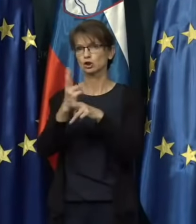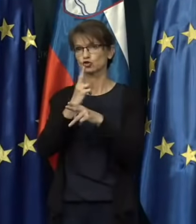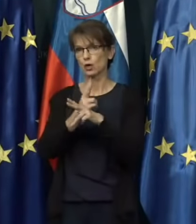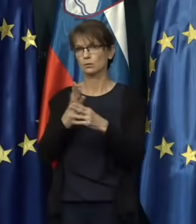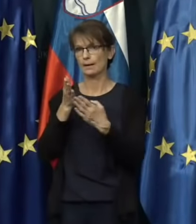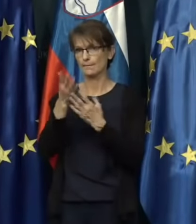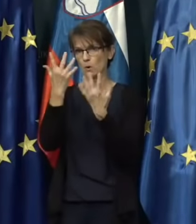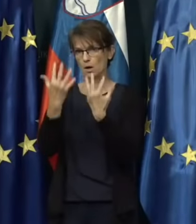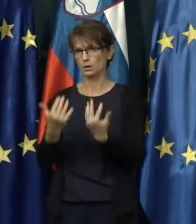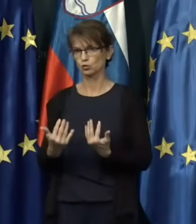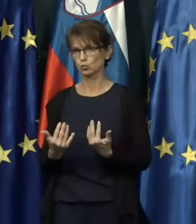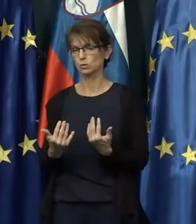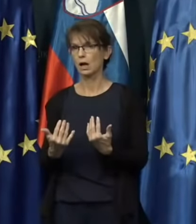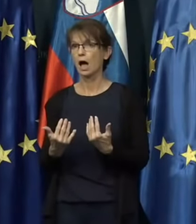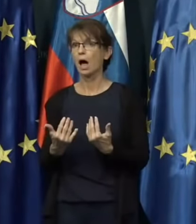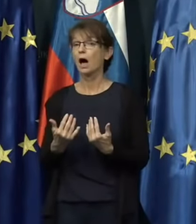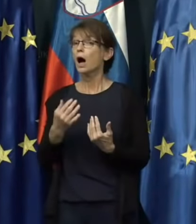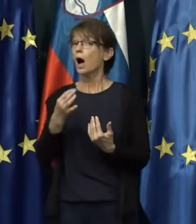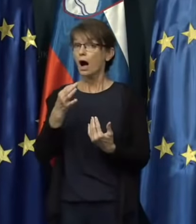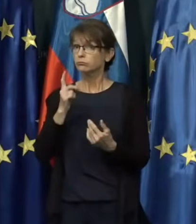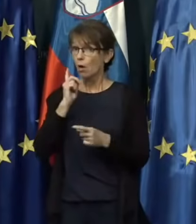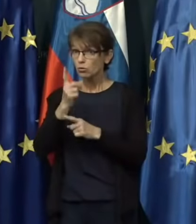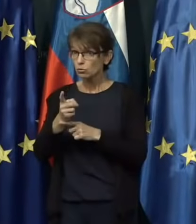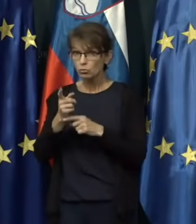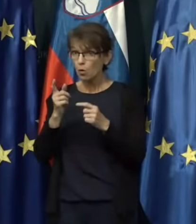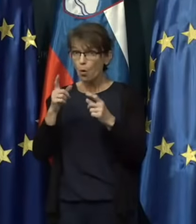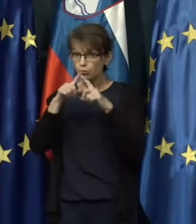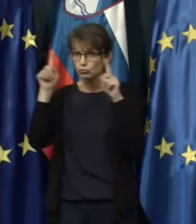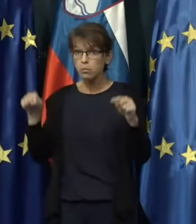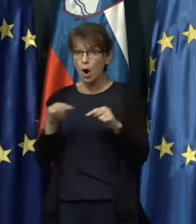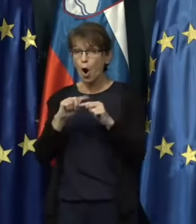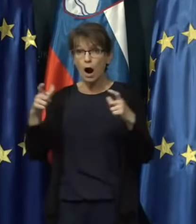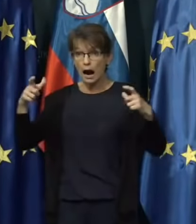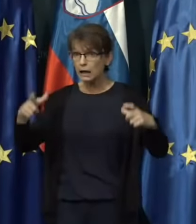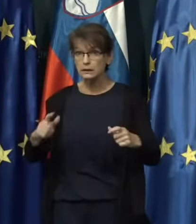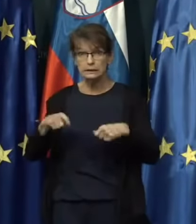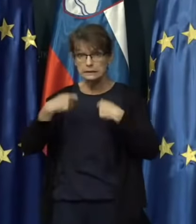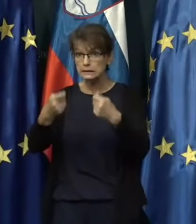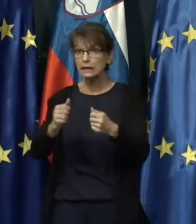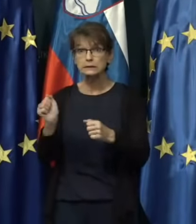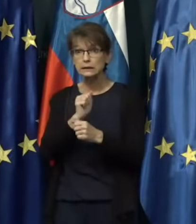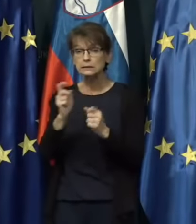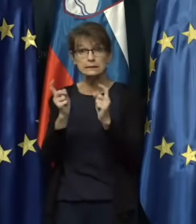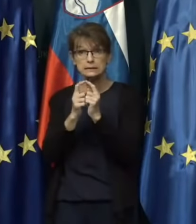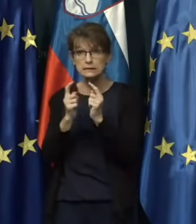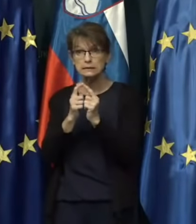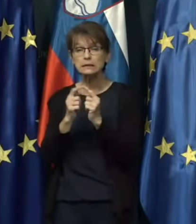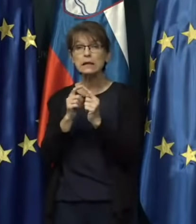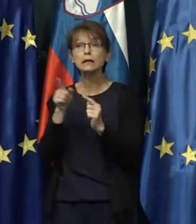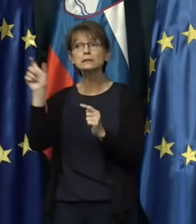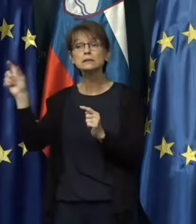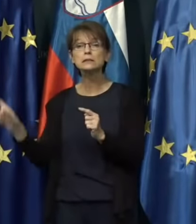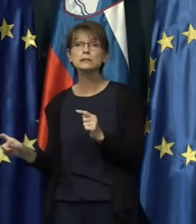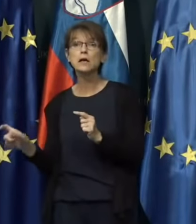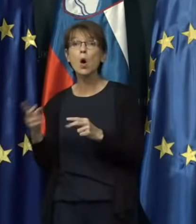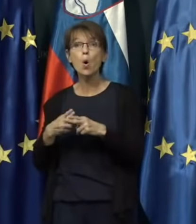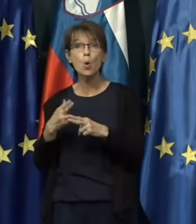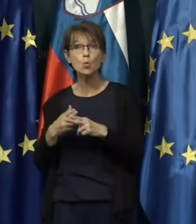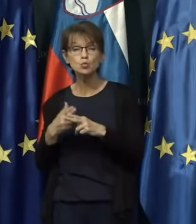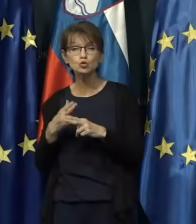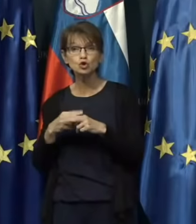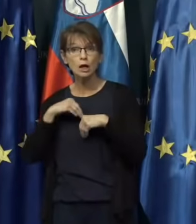Za tiste pa, ki jim bo odločba o karanteni izdana zaradi stika z okuženo osebo,